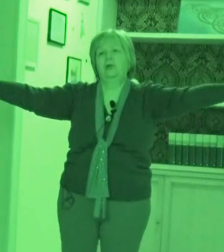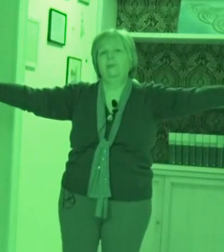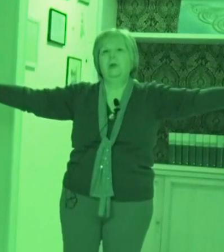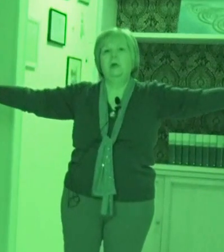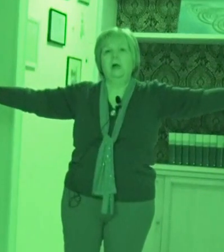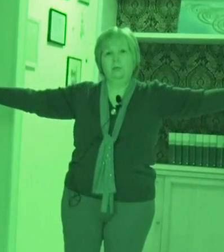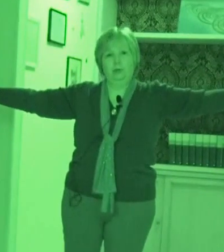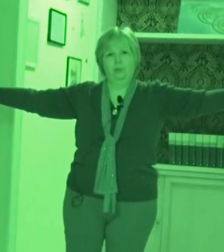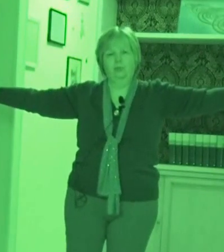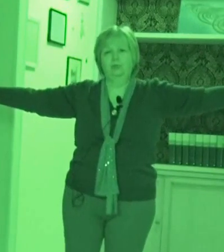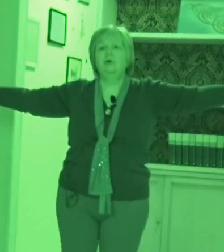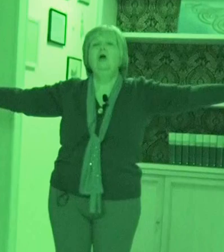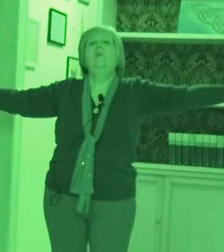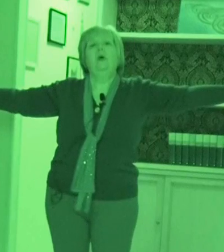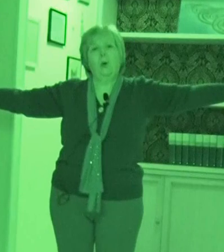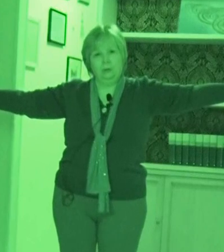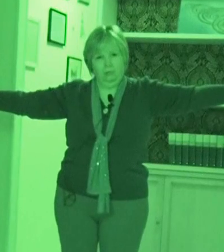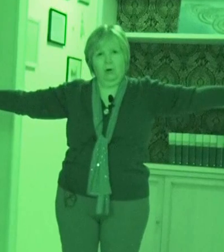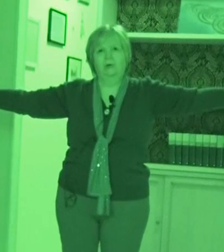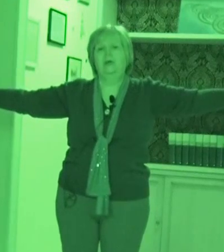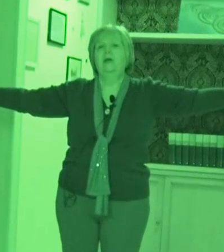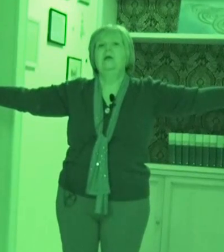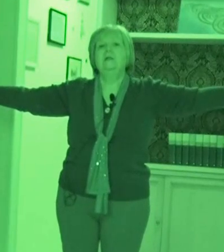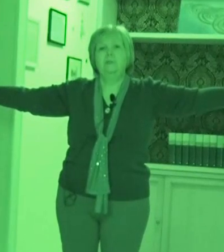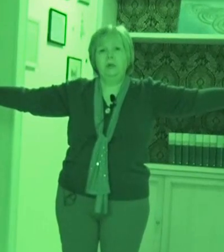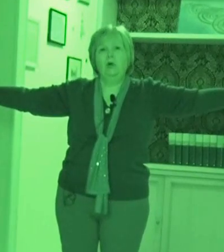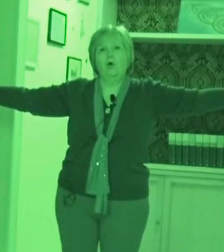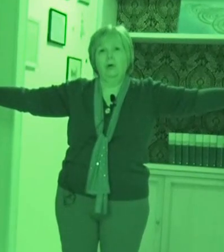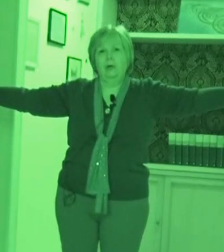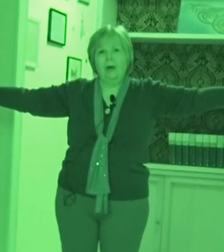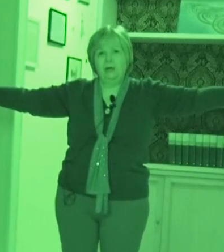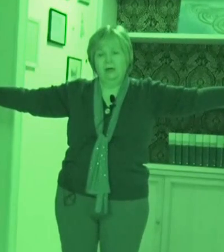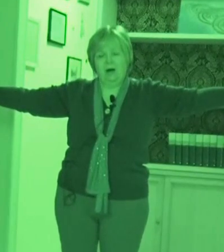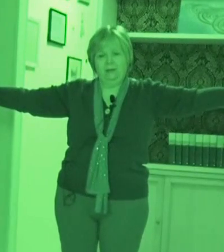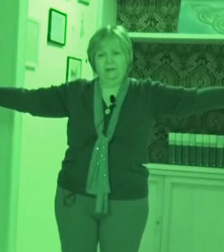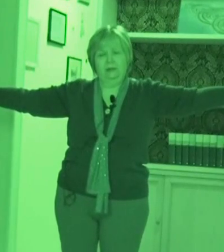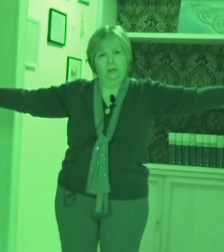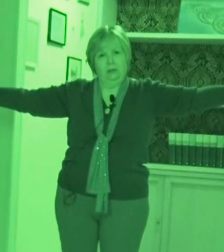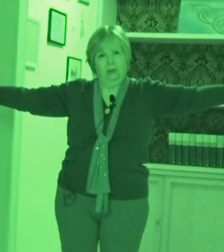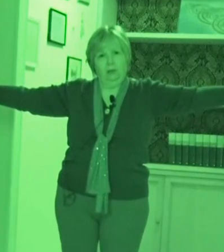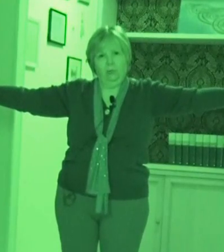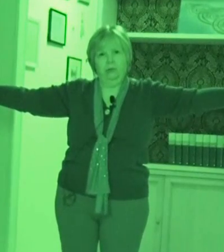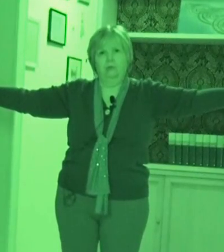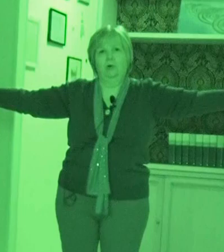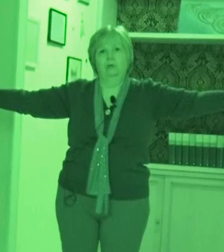A questo punto, per quattro volte, spingo le mani in avanti in questo modo,